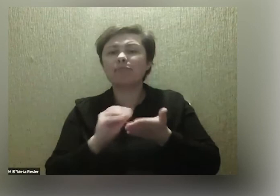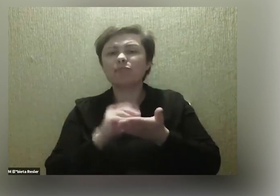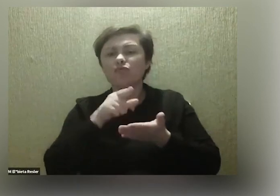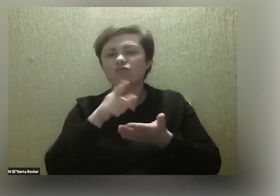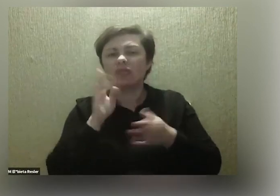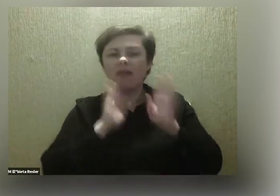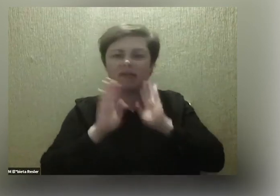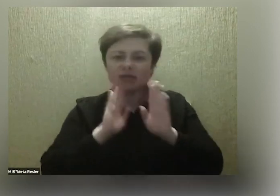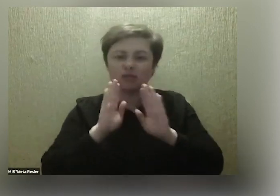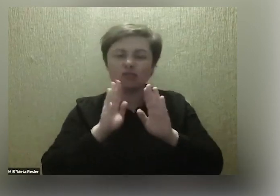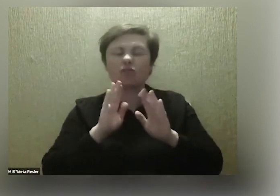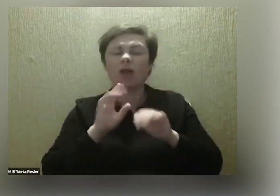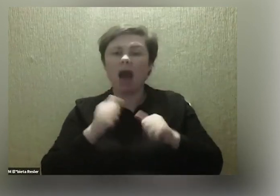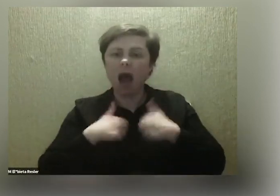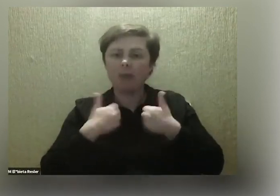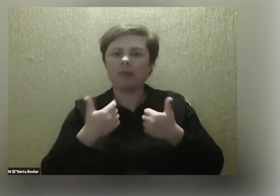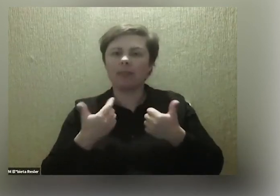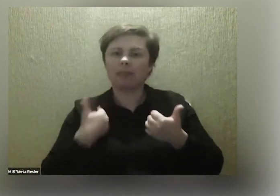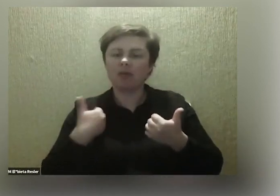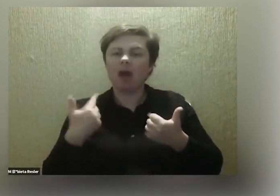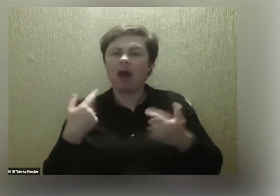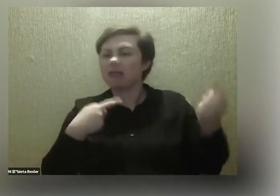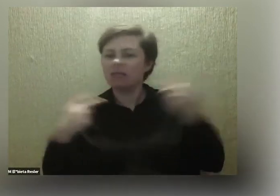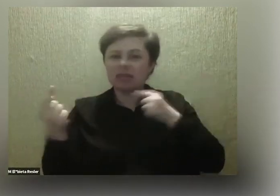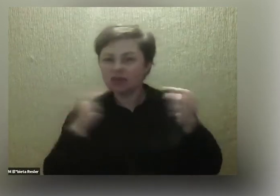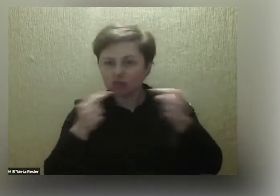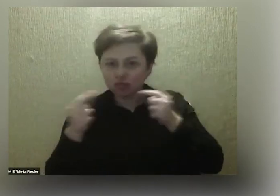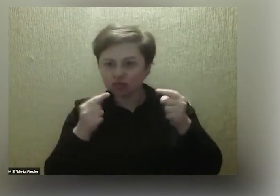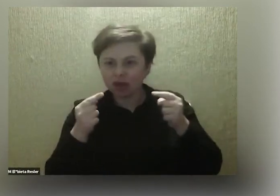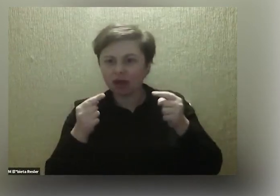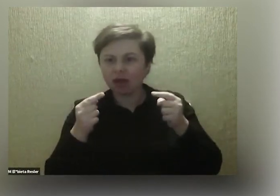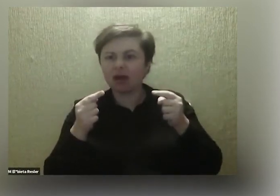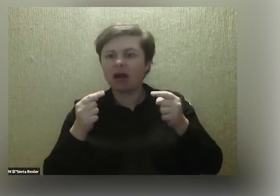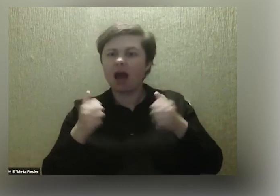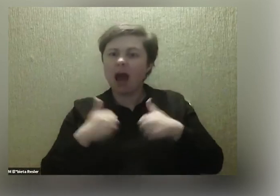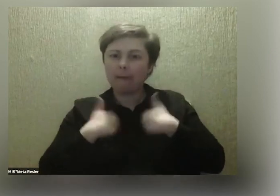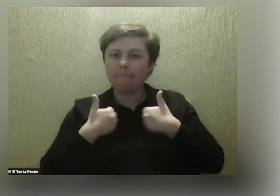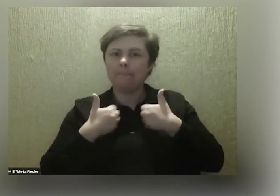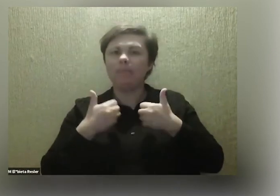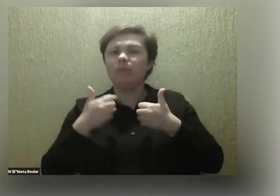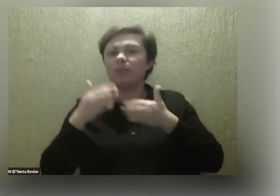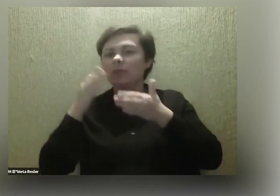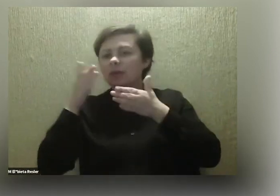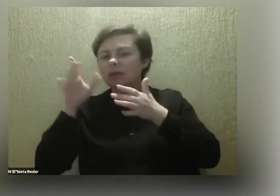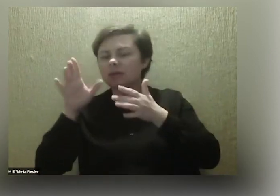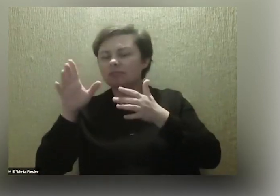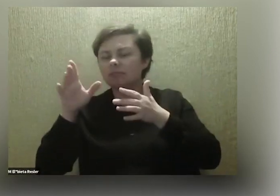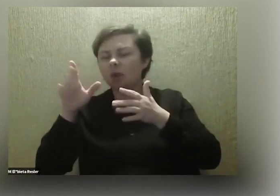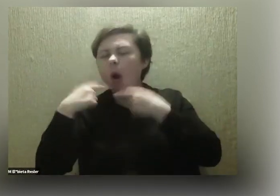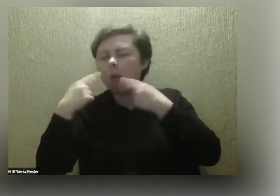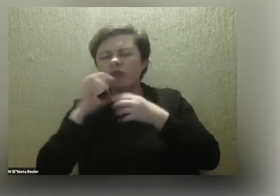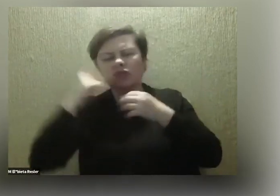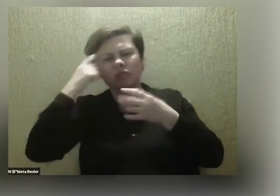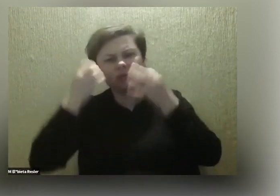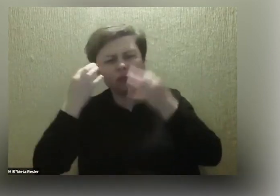właśnie wywołać tą dyskusję, ale bardziej pod kątem tych wątpliwości, żebyśmy się zastanowili